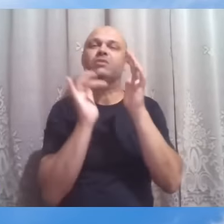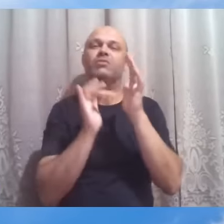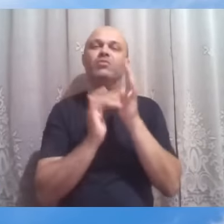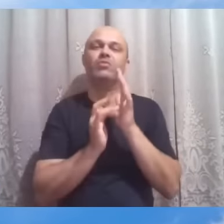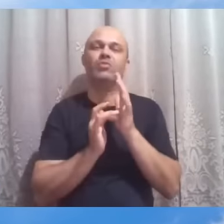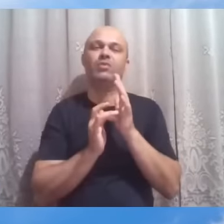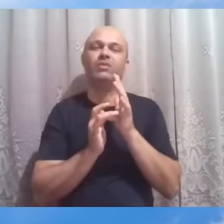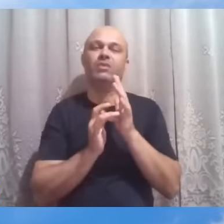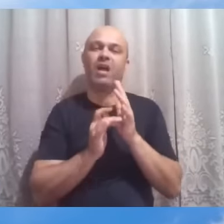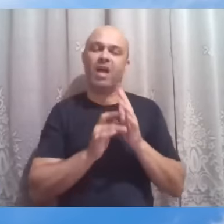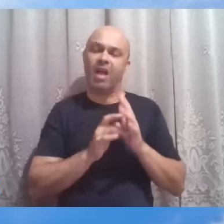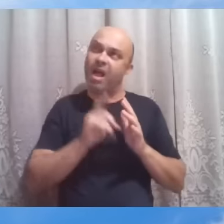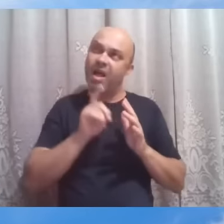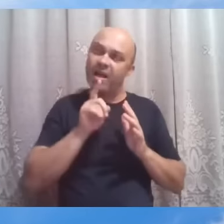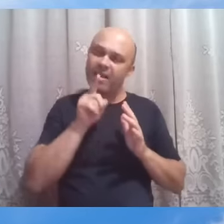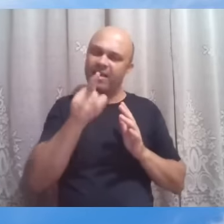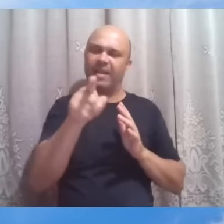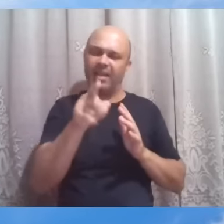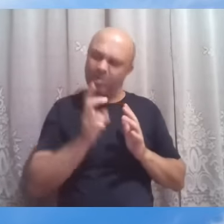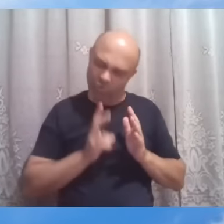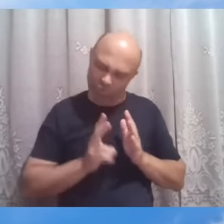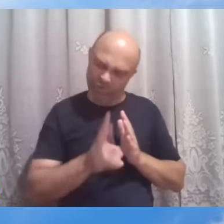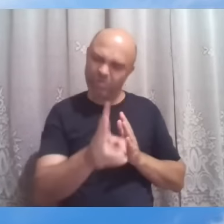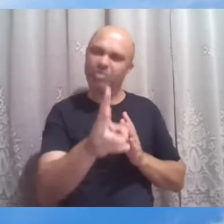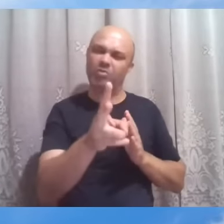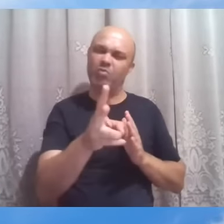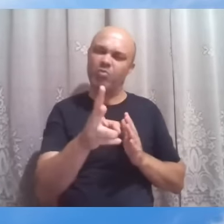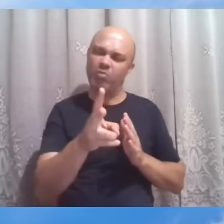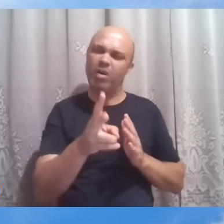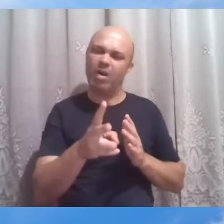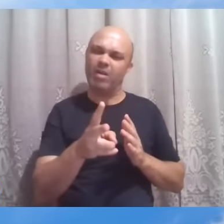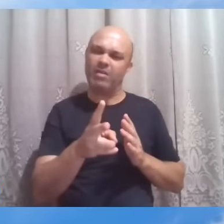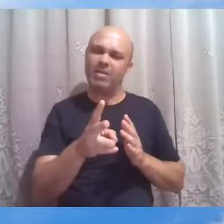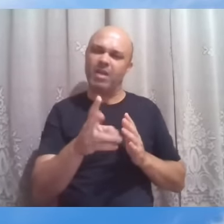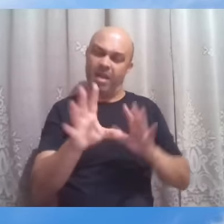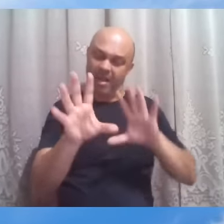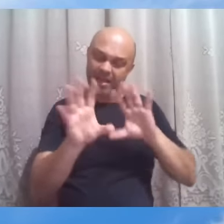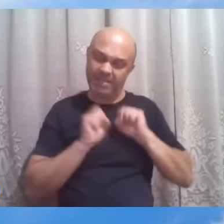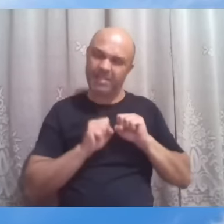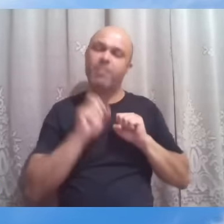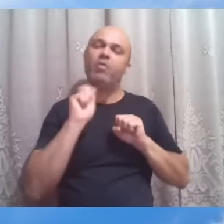aquele que avança, aquele que persevera, o que recebe ele por retribuição?